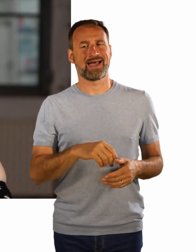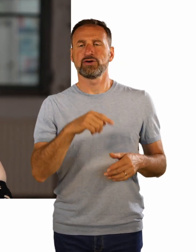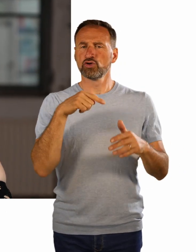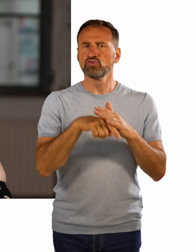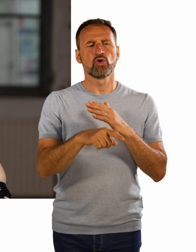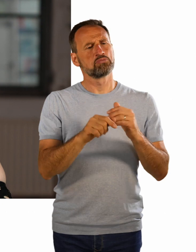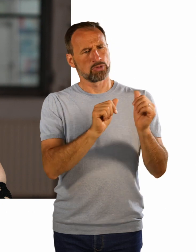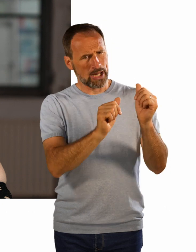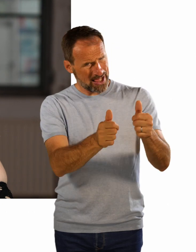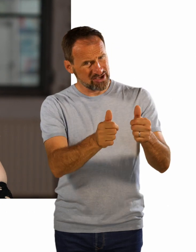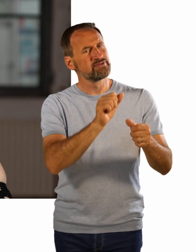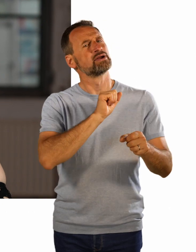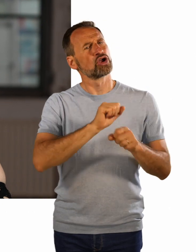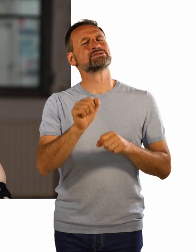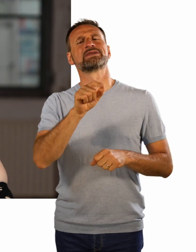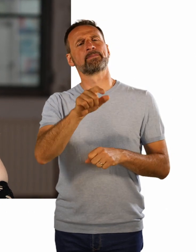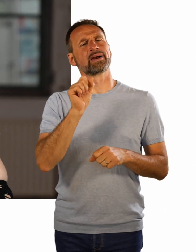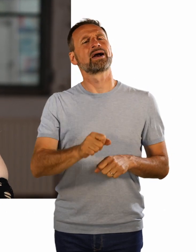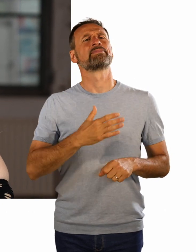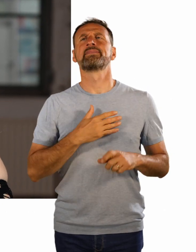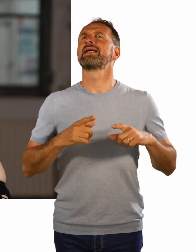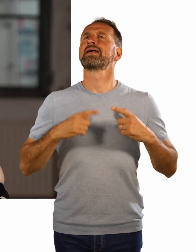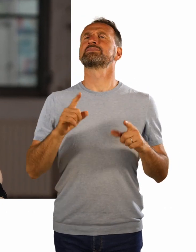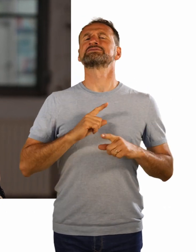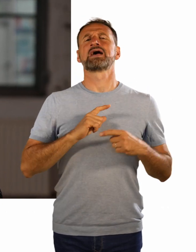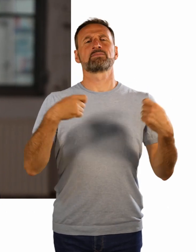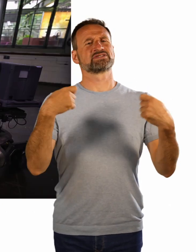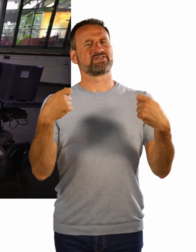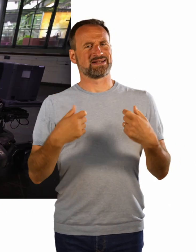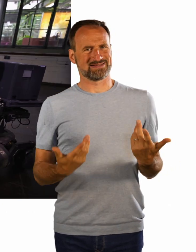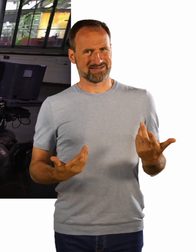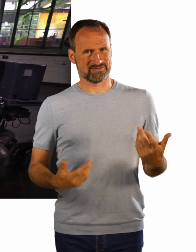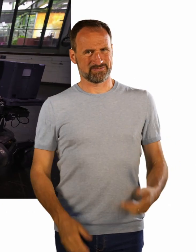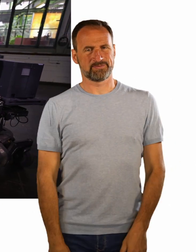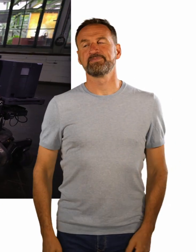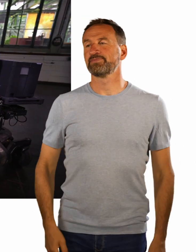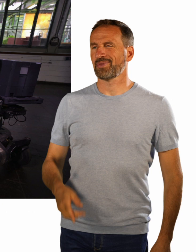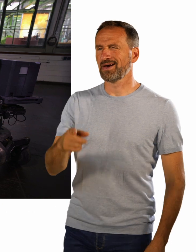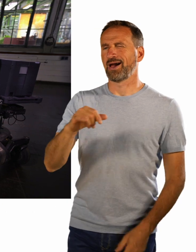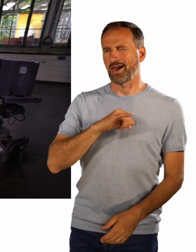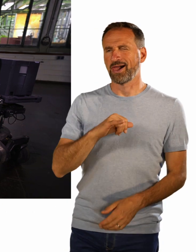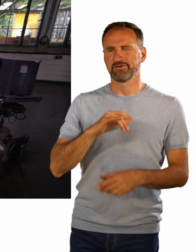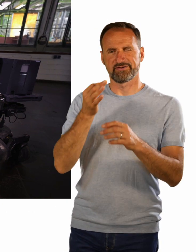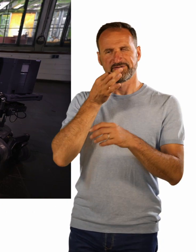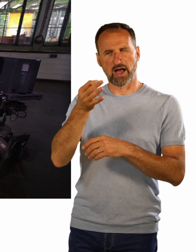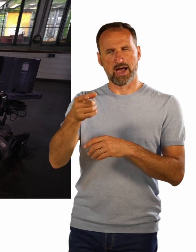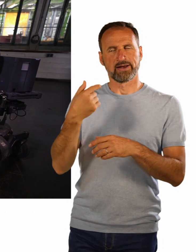finanzieren kann. Eine spannende Frage, die wir immer mal wieder hier in der Sendung diskutieren ist, woran